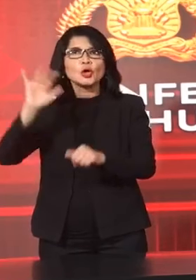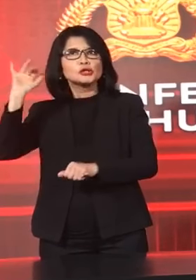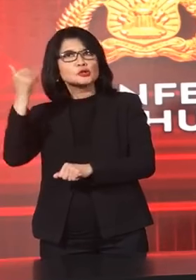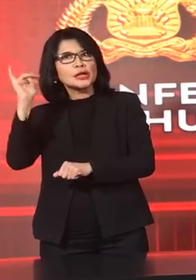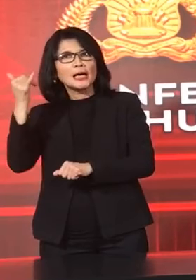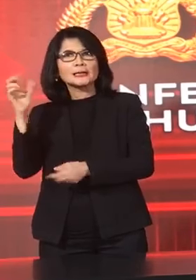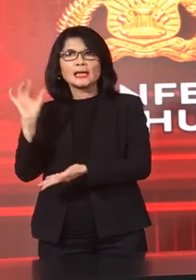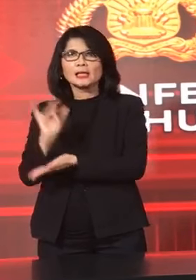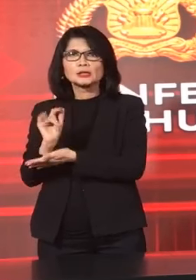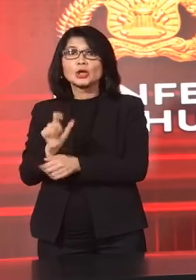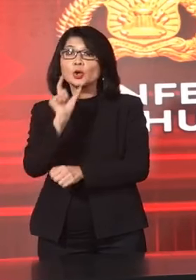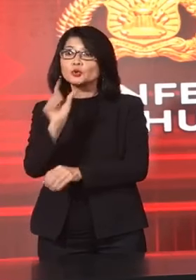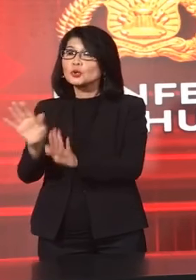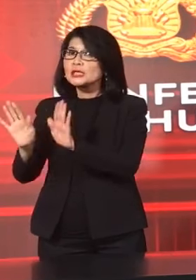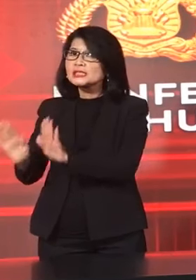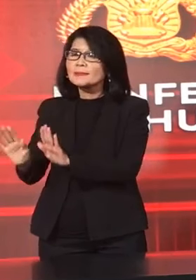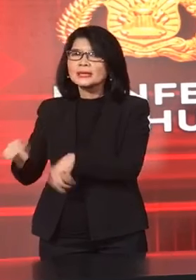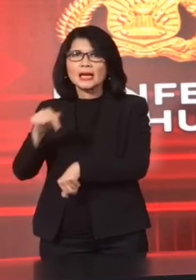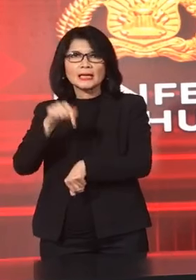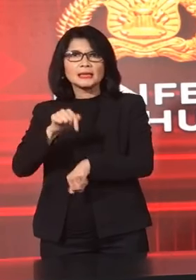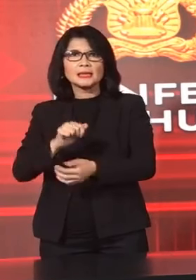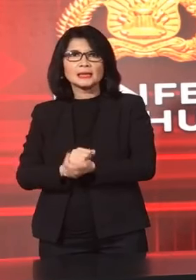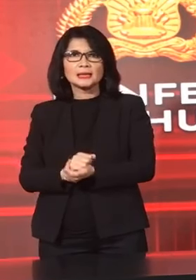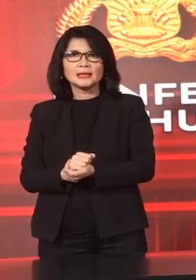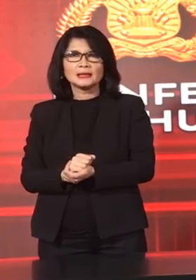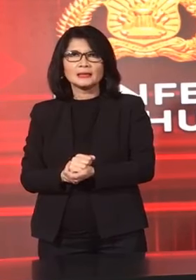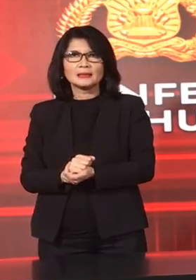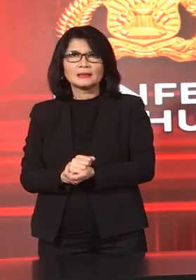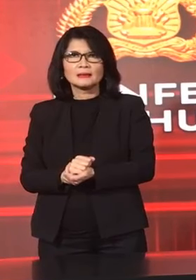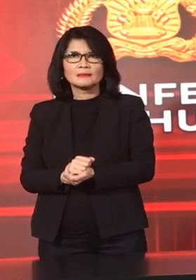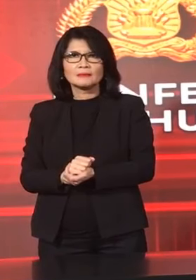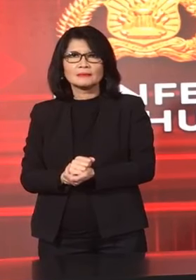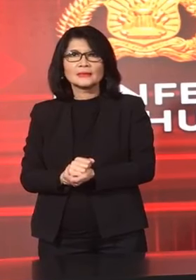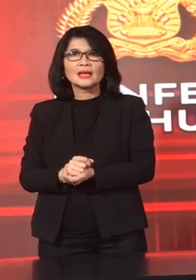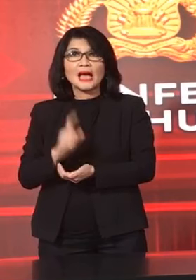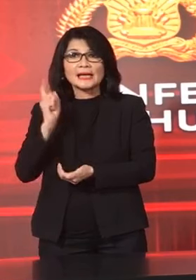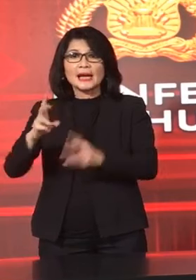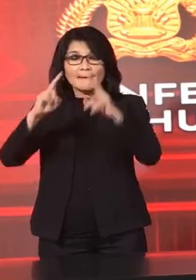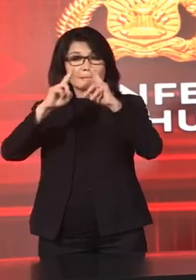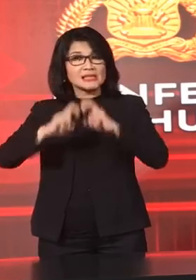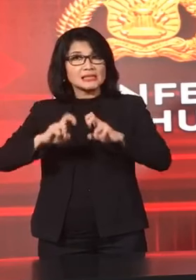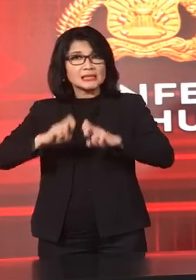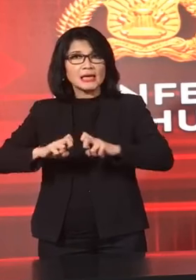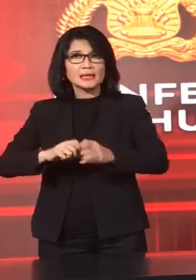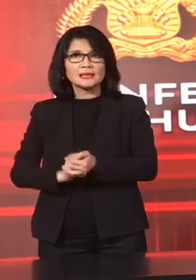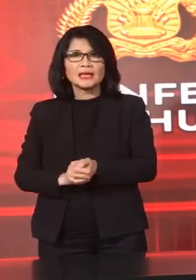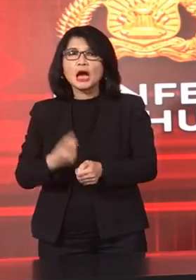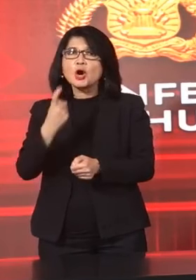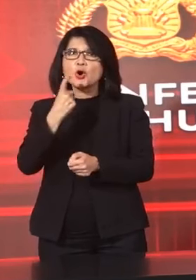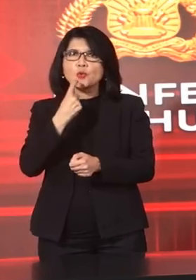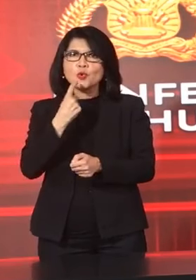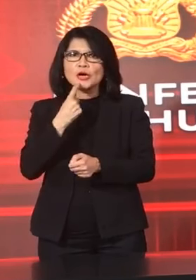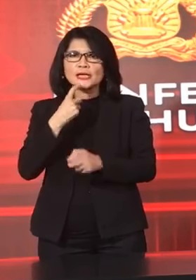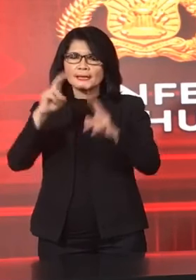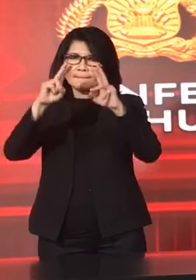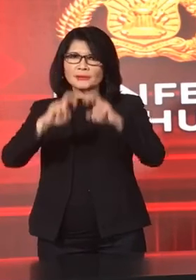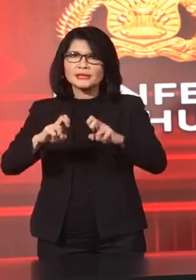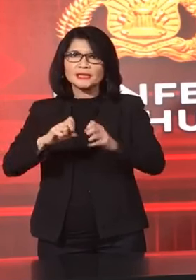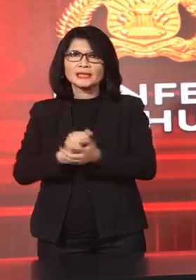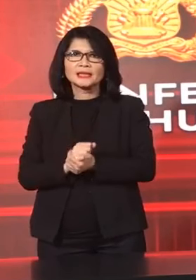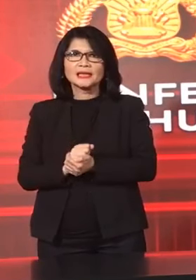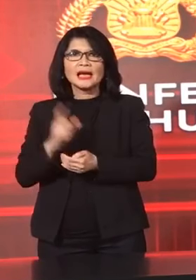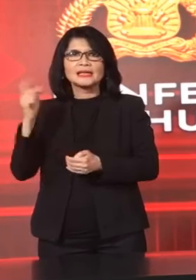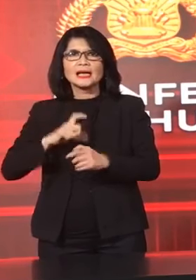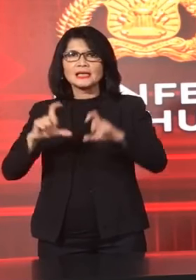Sementara ini Yang kita update Adalah Penyidikan Terkait dengan Penyidik dari